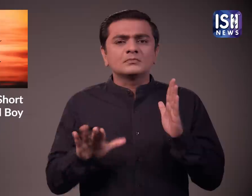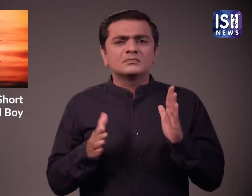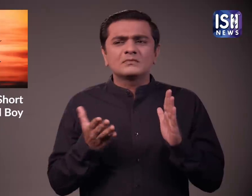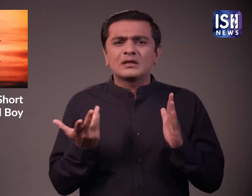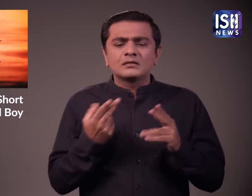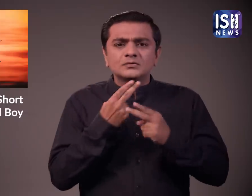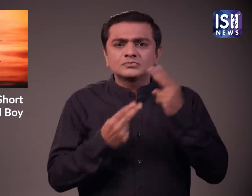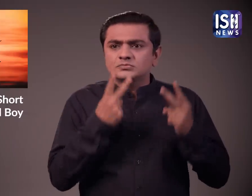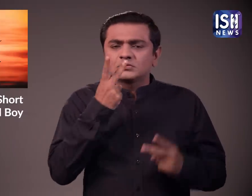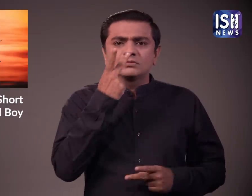आत्महत्या कर ली